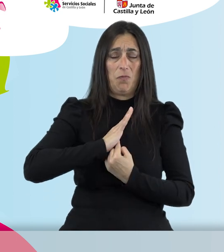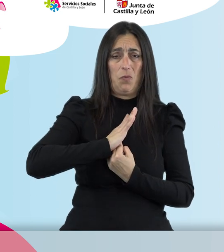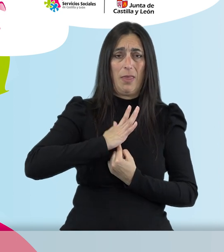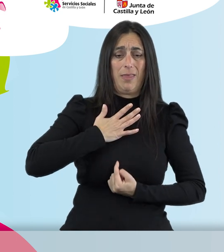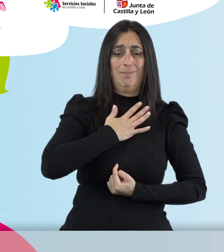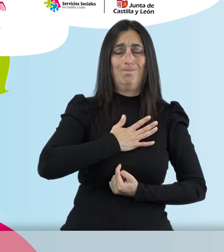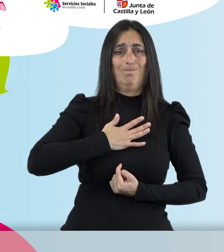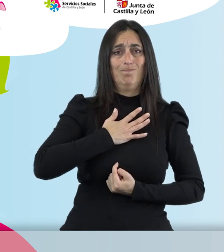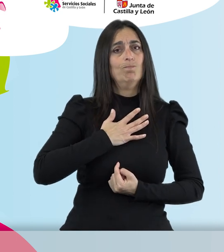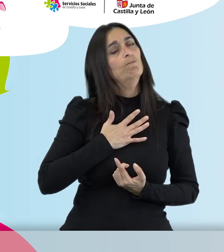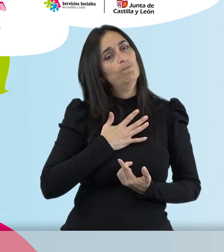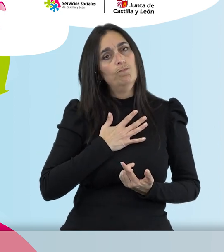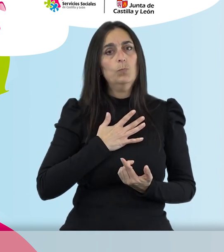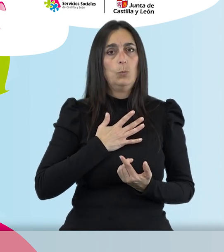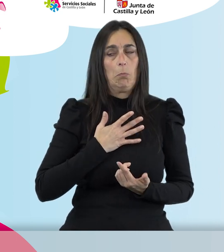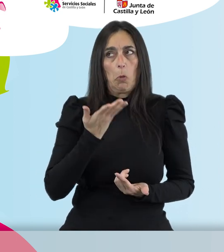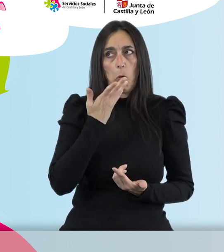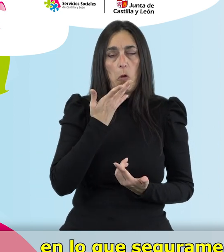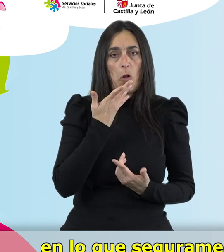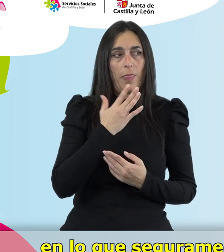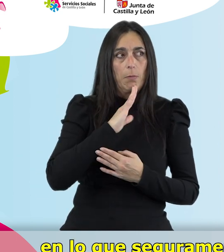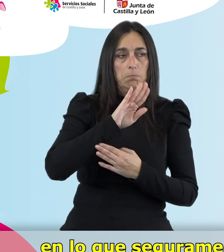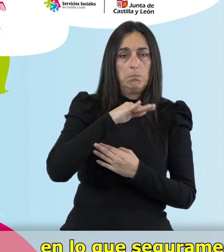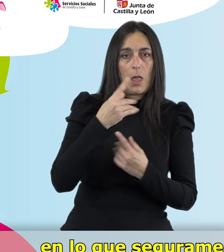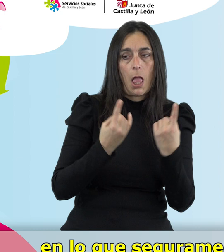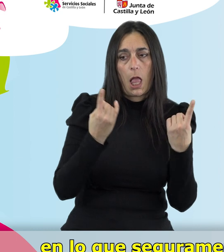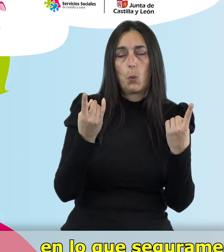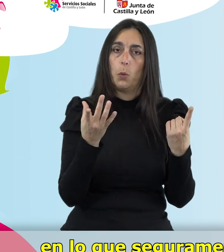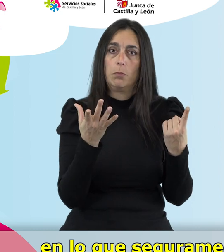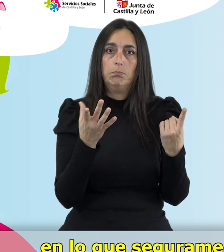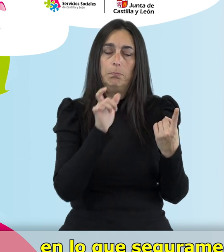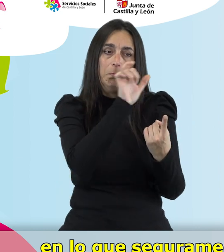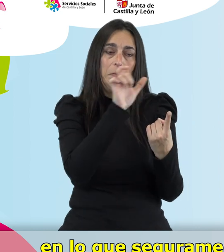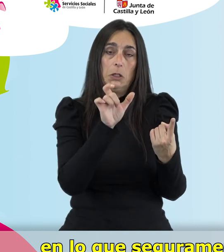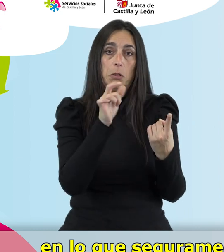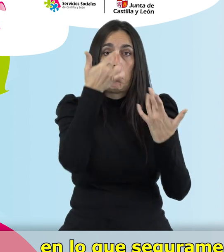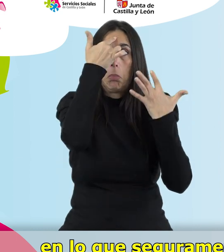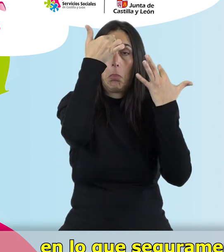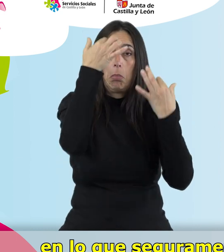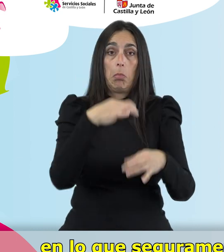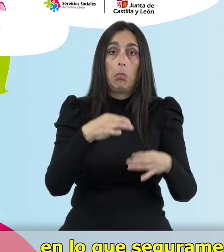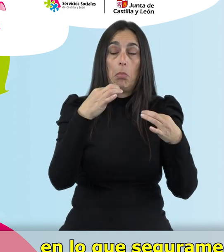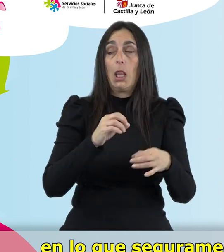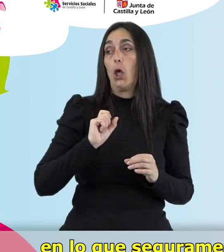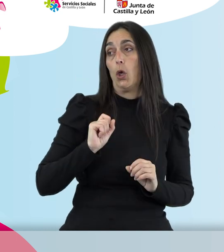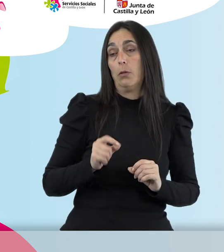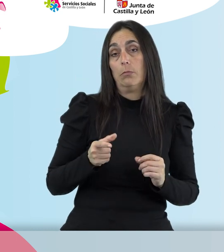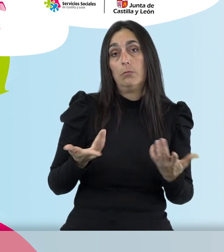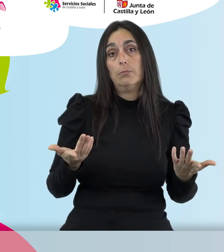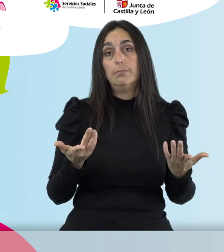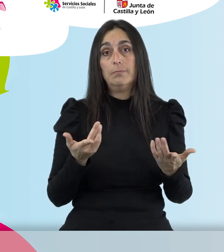bienestar puede resultar algo poco conocido, en lo que seguramente las personas no reparan de forma habitual.